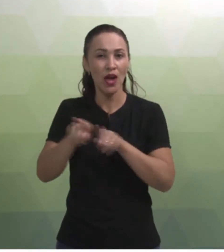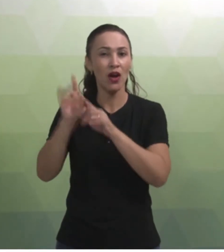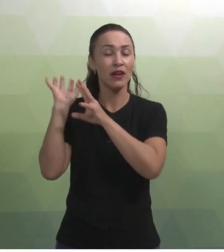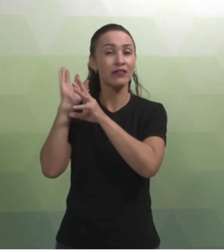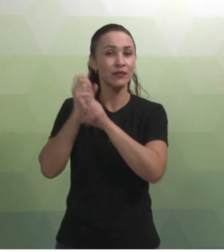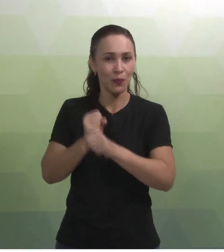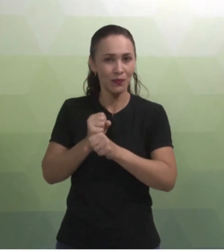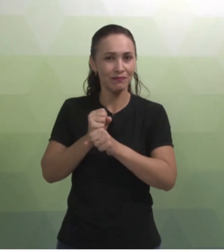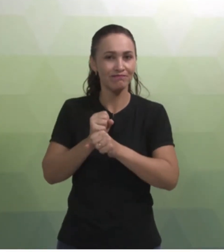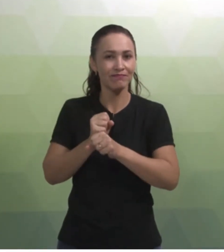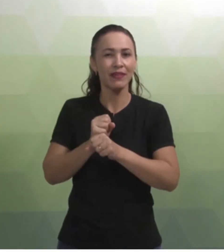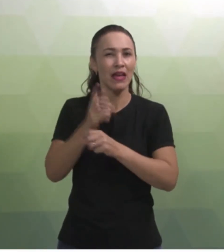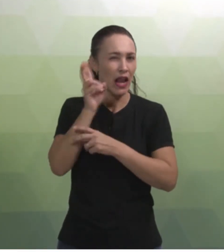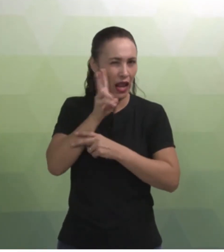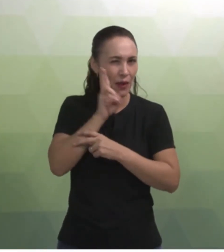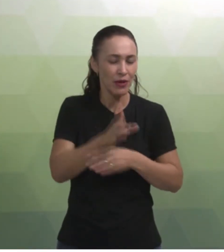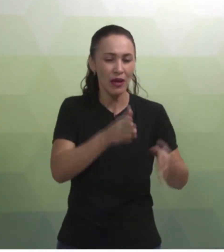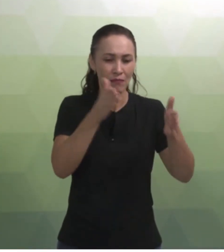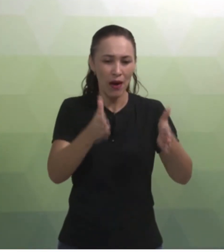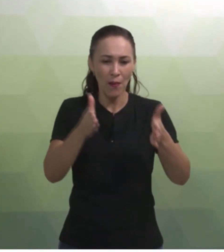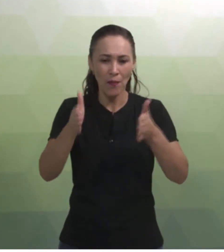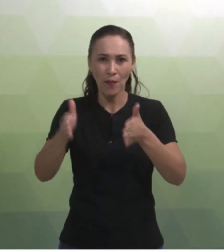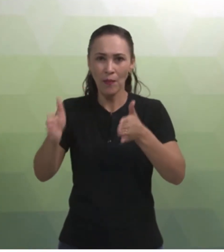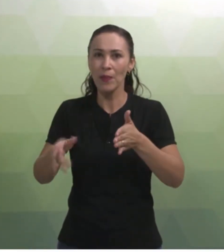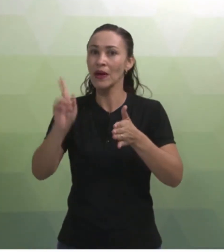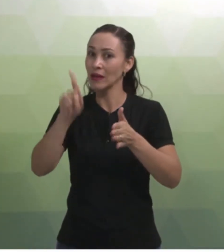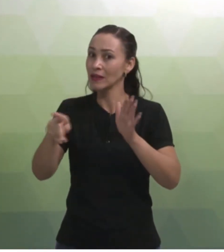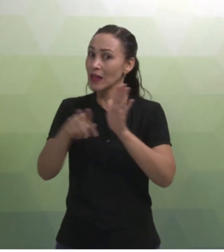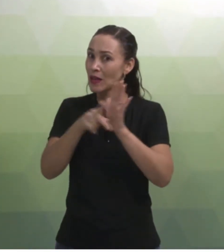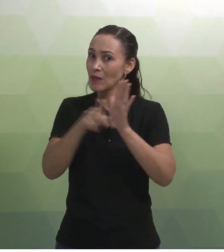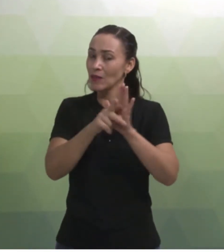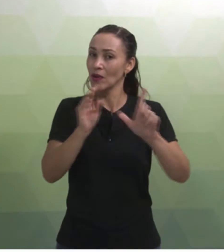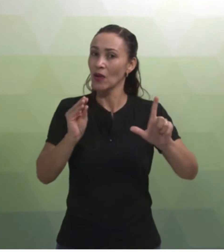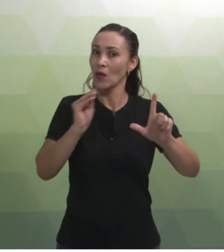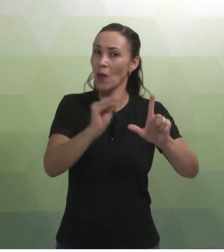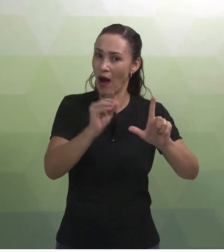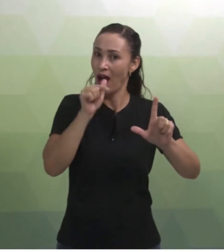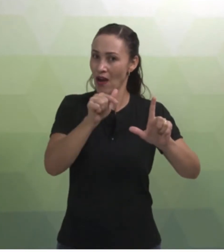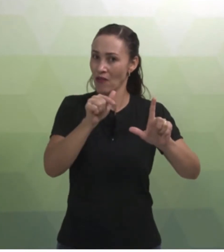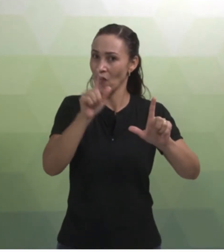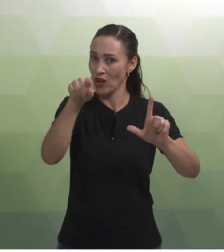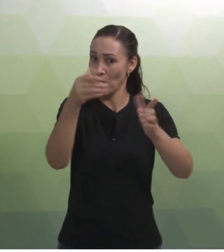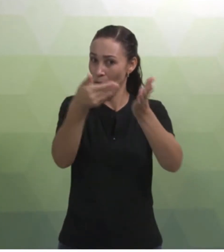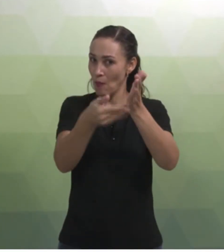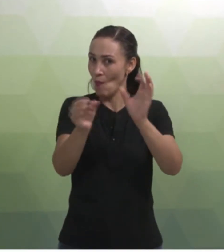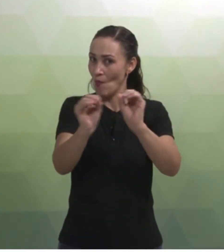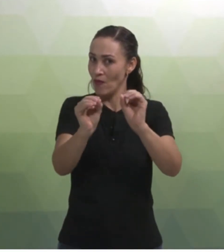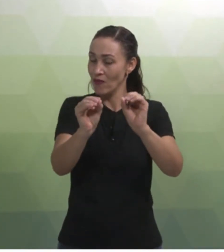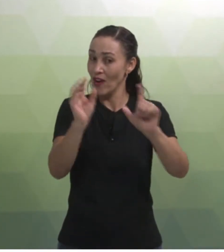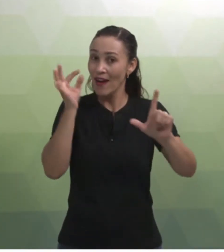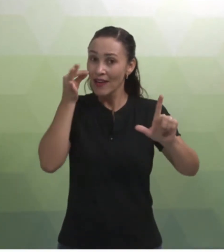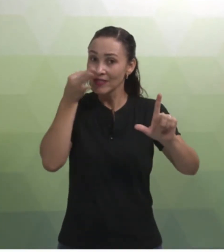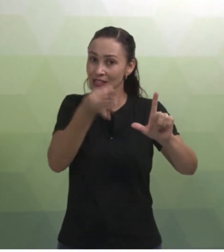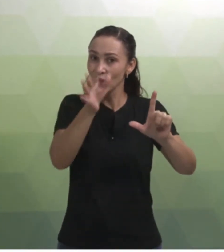Lembrando que o passo a passo do nosso estágio está disponível no AVA, para que você não se perca, ok? Vamos dar